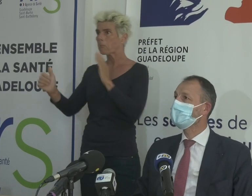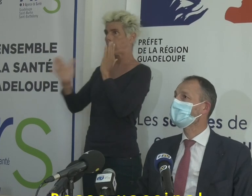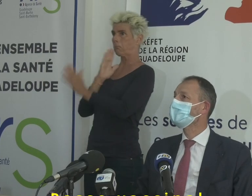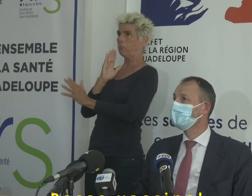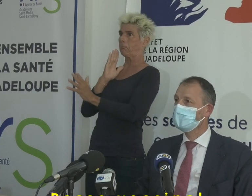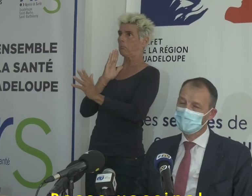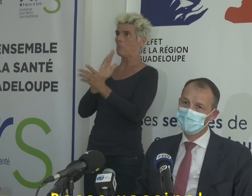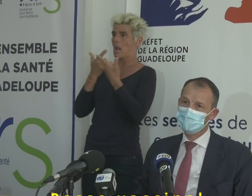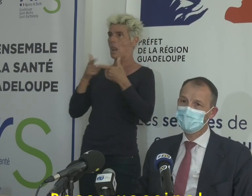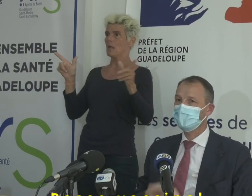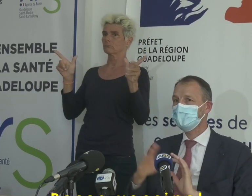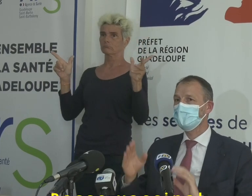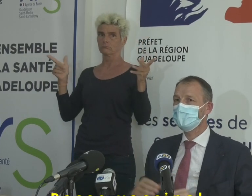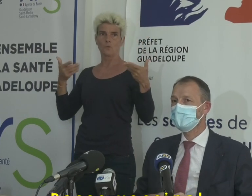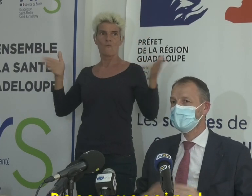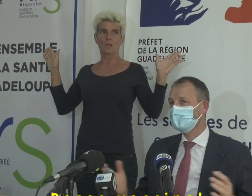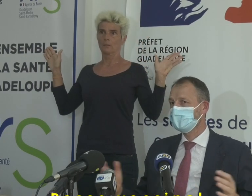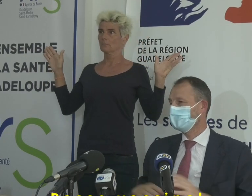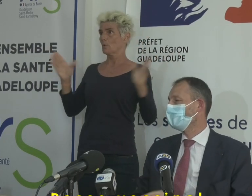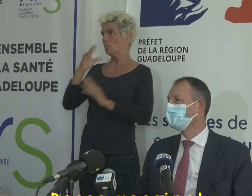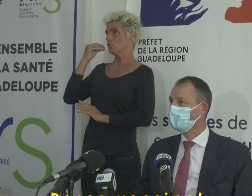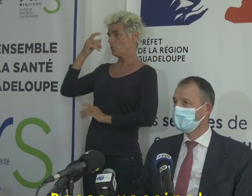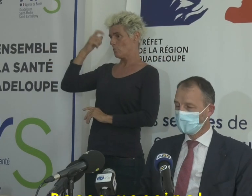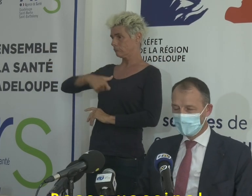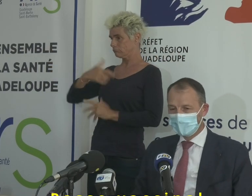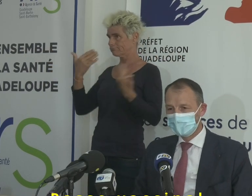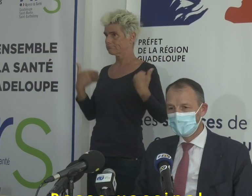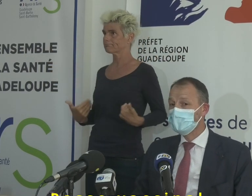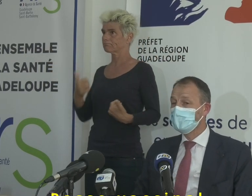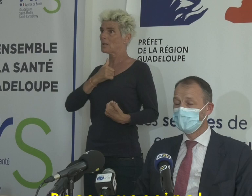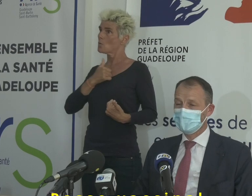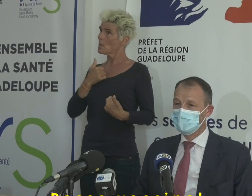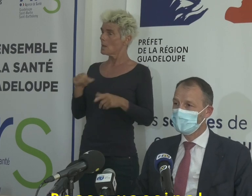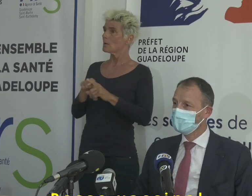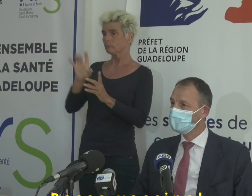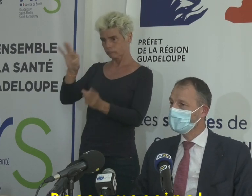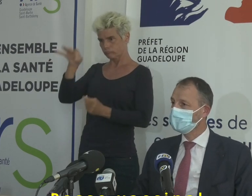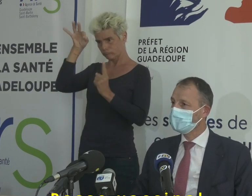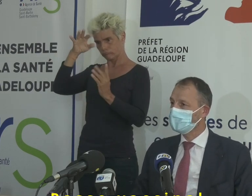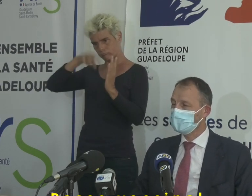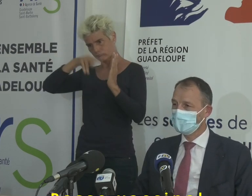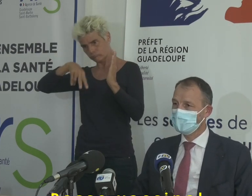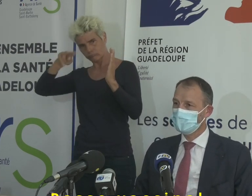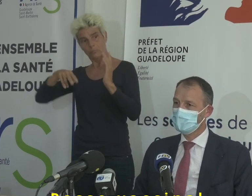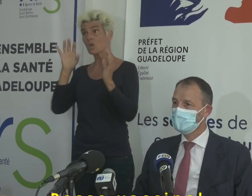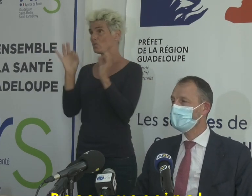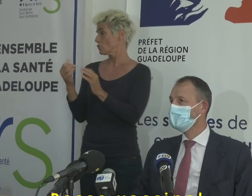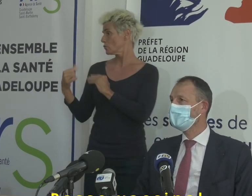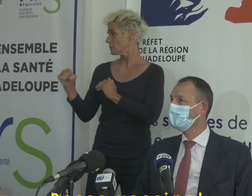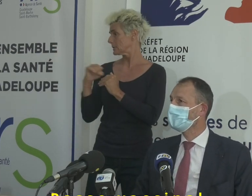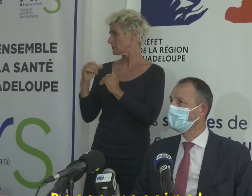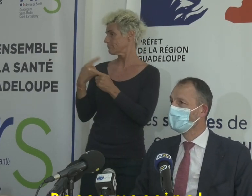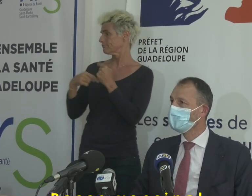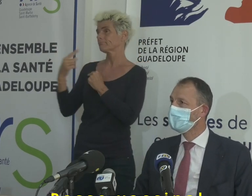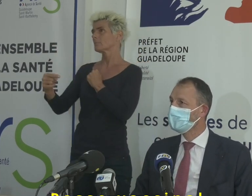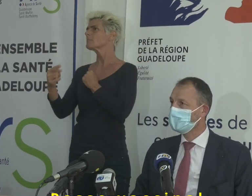C'est une lettre ouverte. Donc une lettre ouverte adressée au préfet,'est... Mais je l'ai bien entendu. On avait une réunion qui était prévue la semaine prochaine